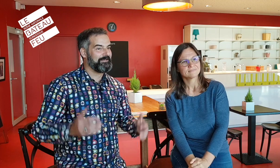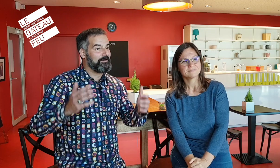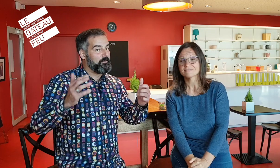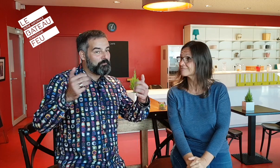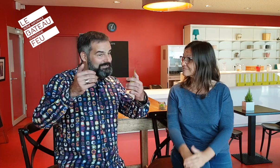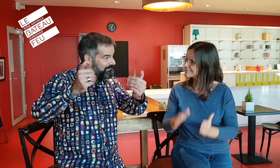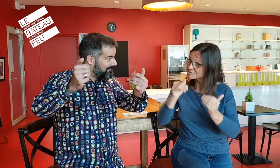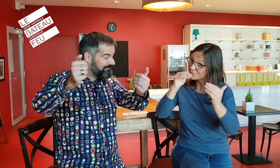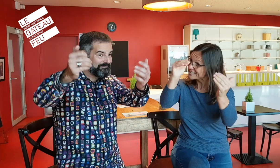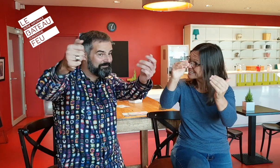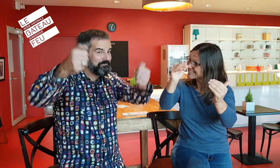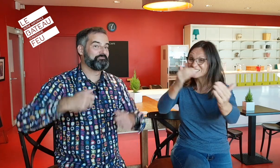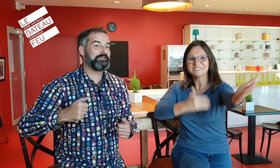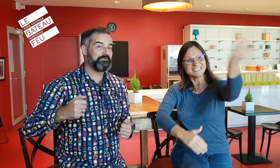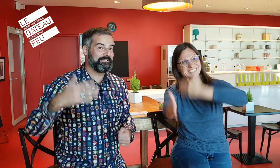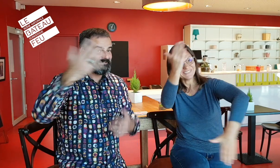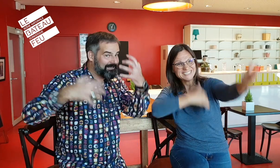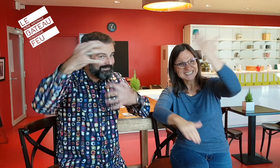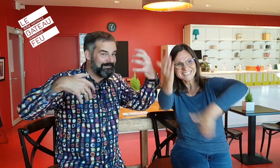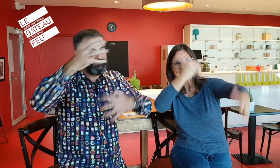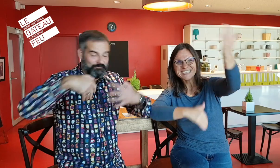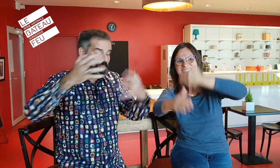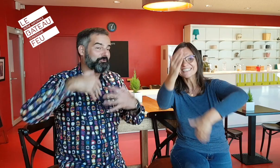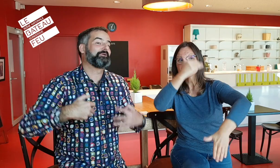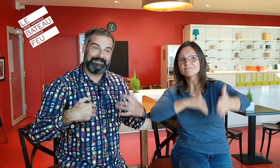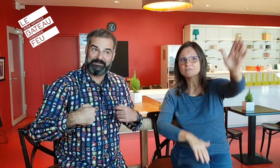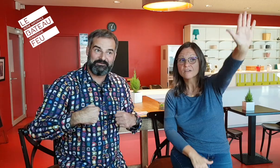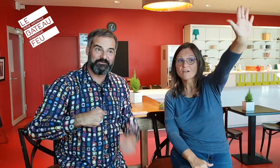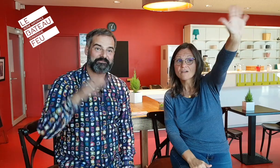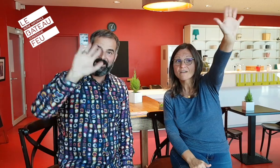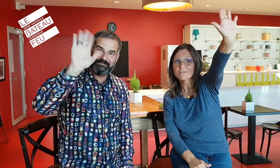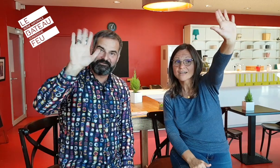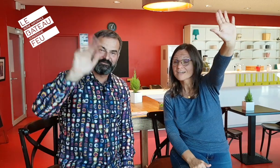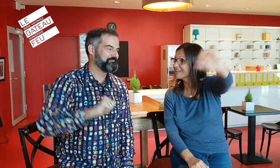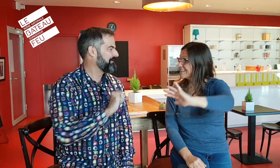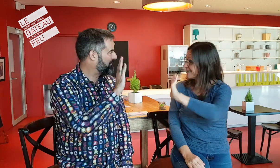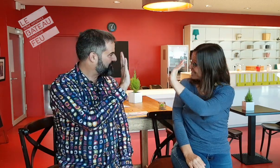On espère vous accueillir très très nombreux et très bientôt. A bientôt, au revoir.